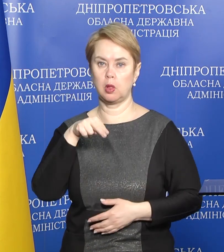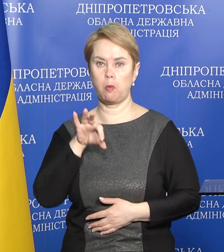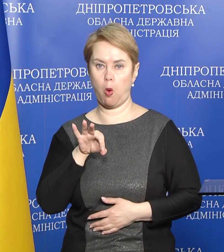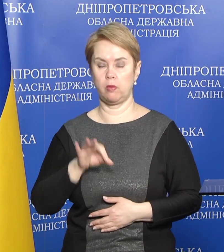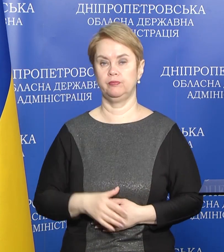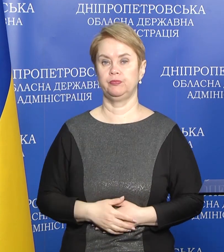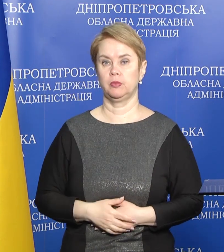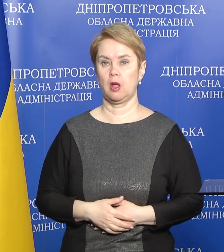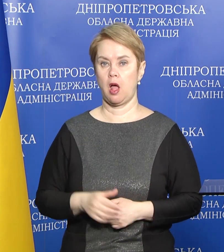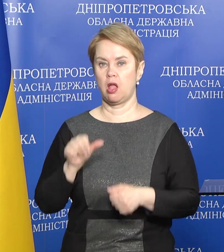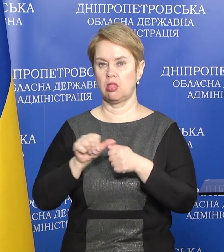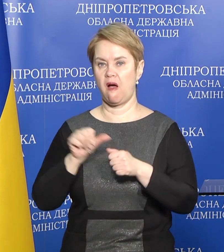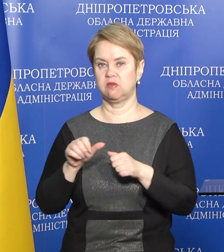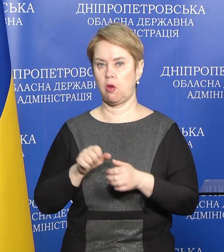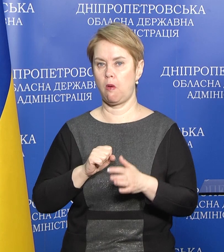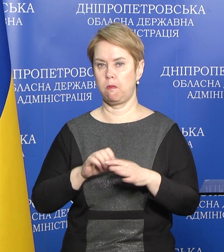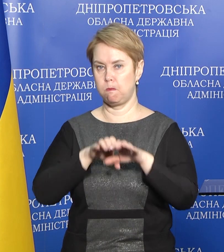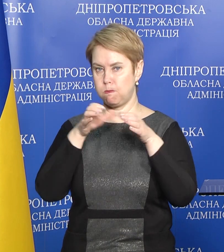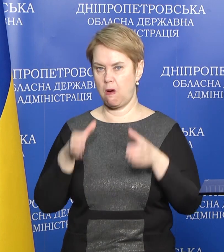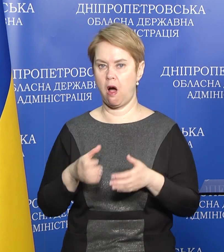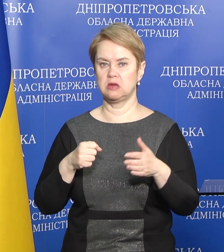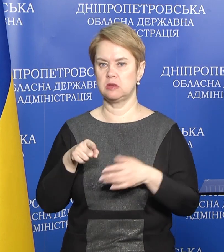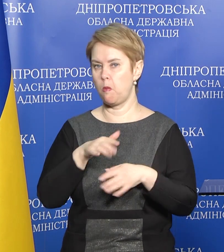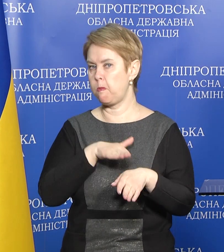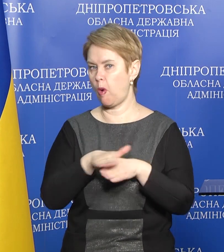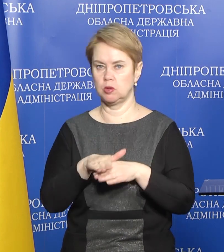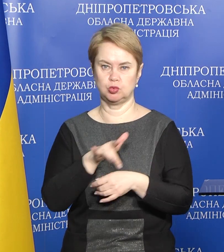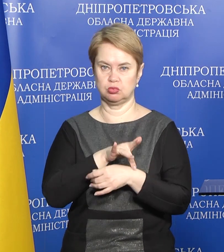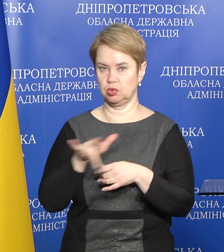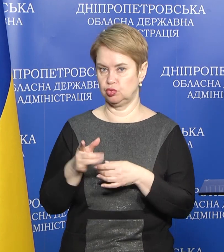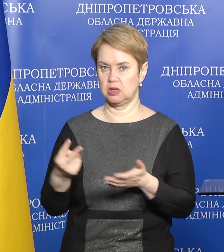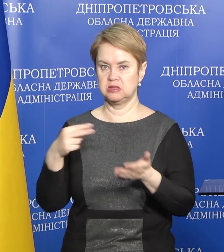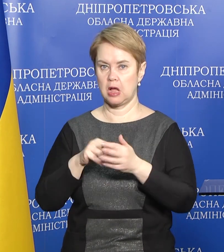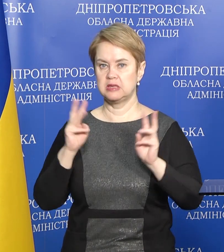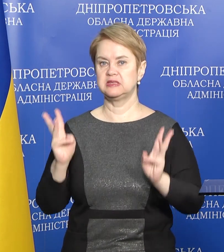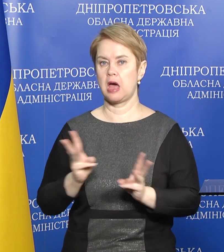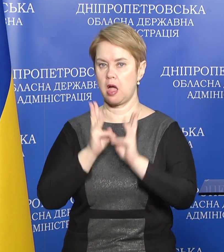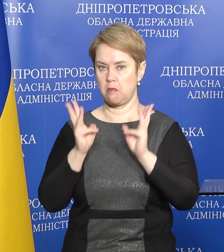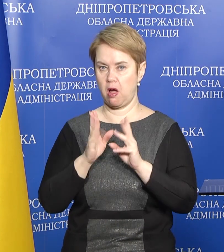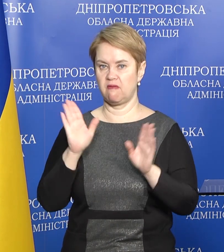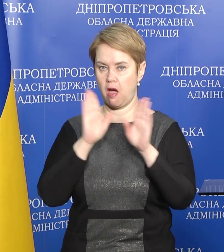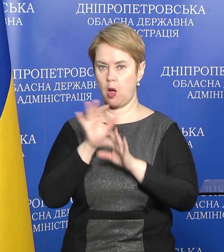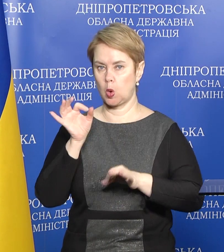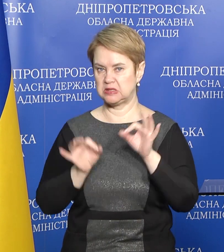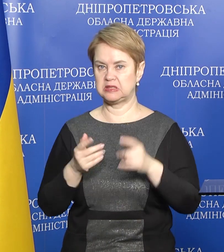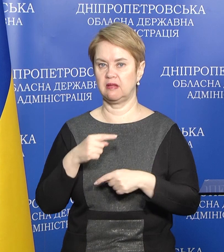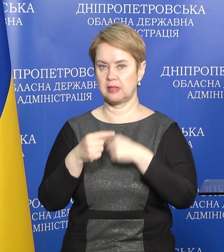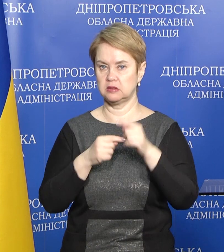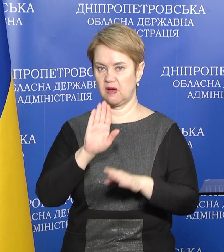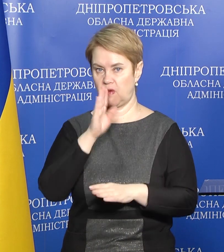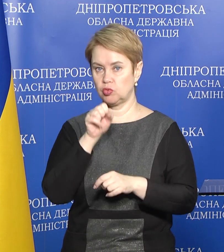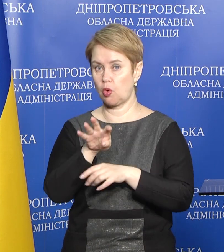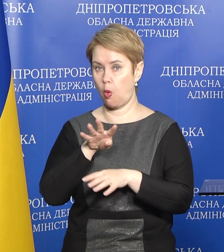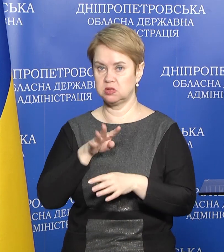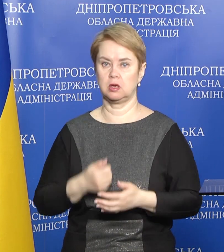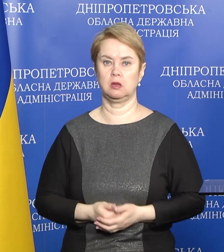автобазі, її повністю знищено. Також сталося займання в екосистемі внаслідок ворожих